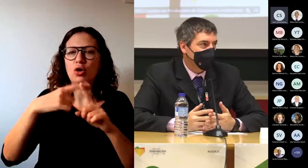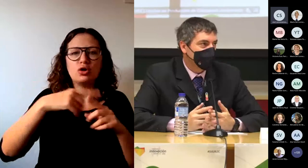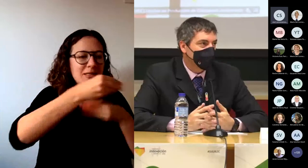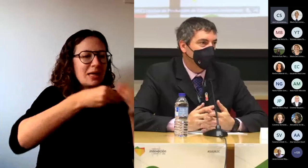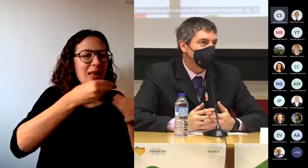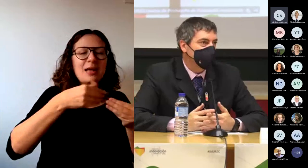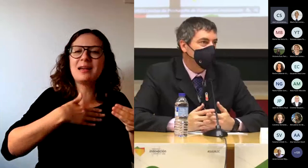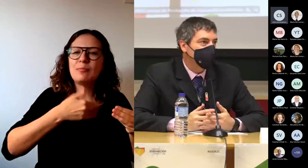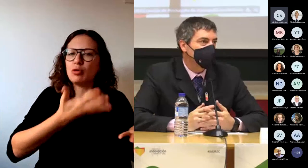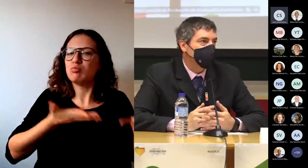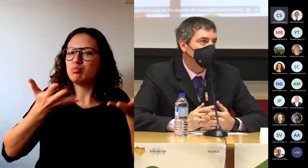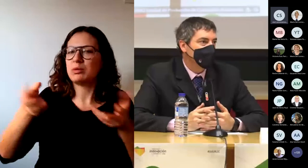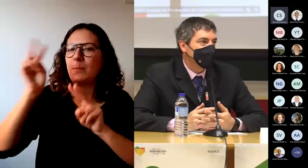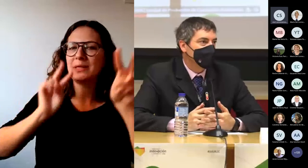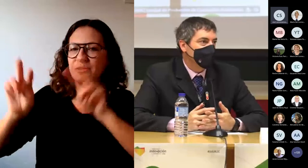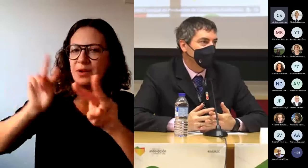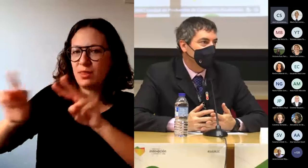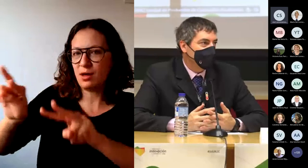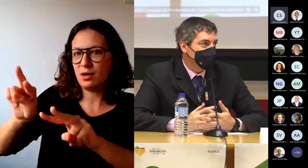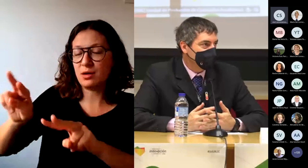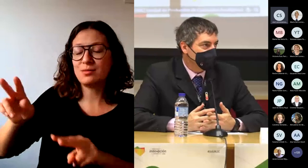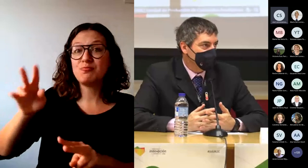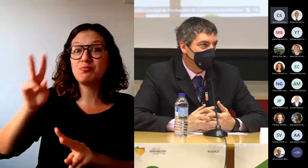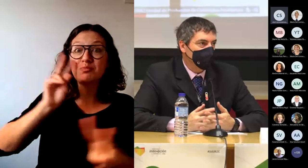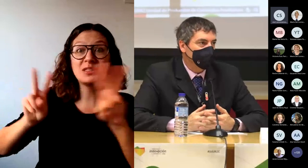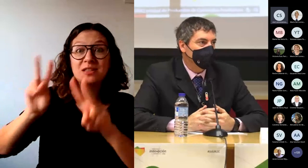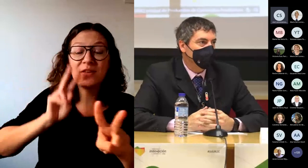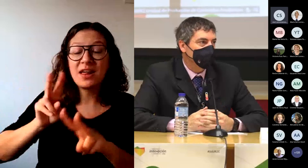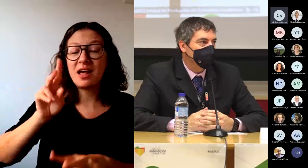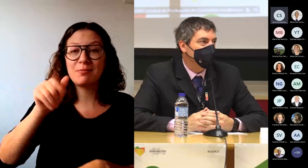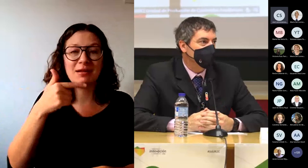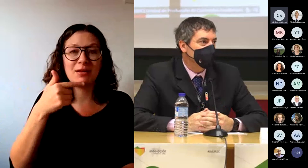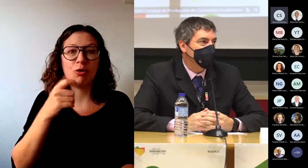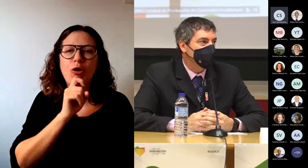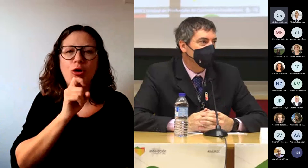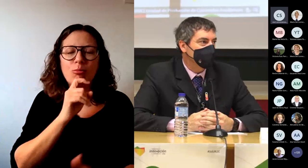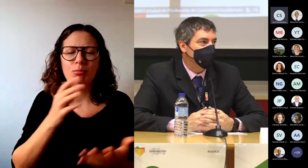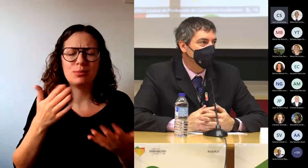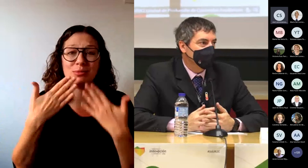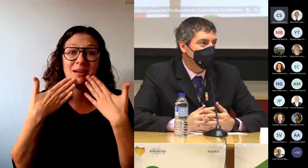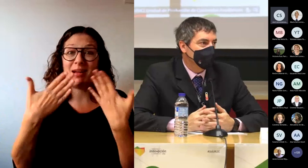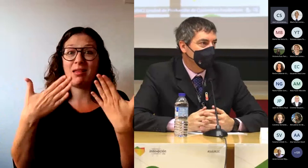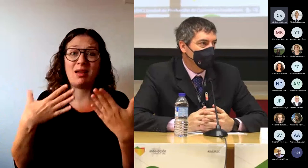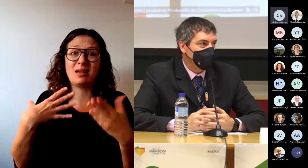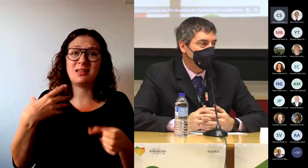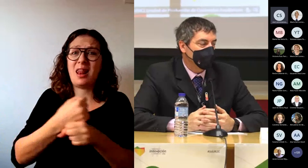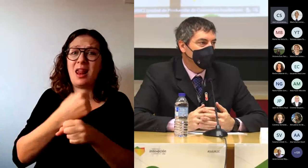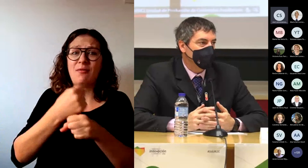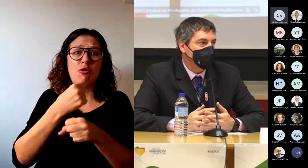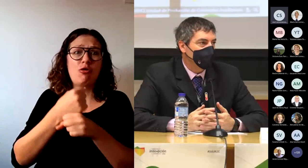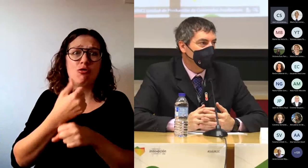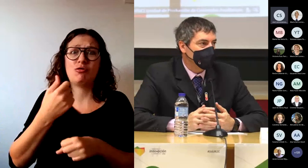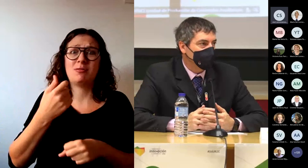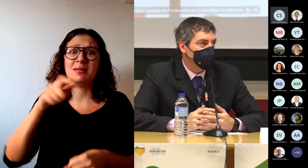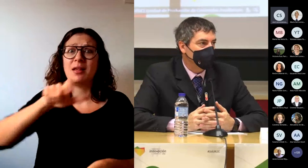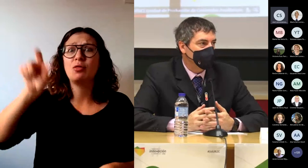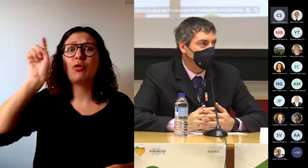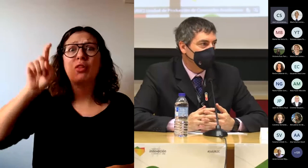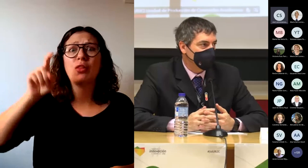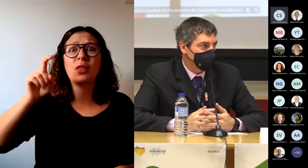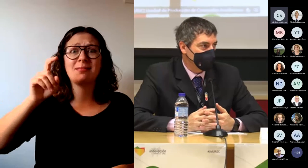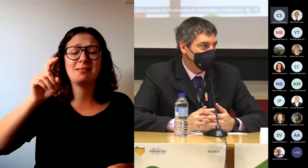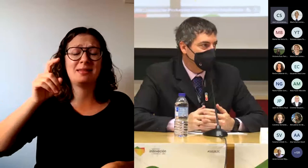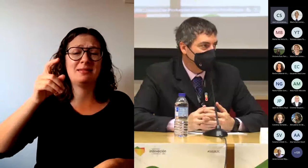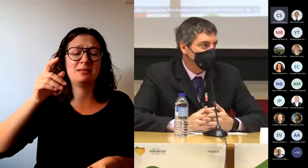gracias a toda esa labor que hacéis y hacemos todos los docentes de la universidad en las aulas. Pero no solo los docentes, sino también los